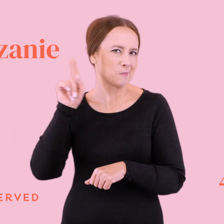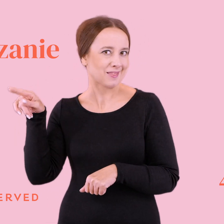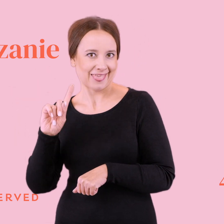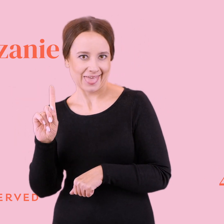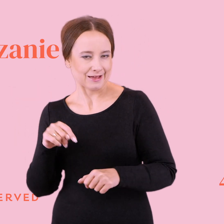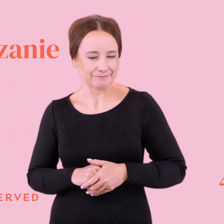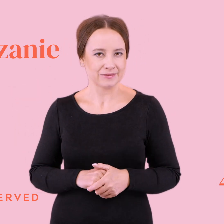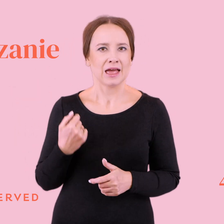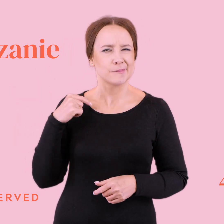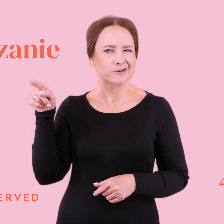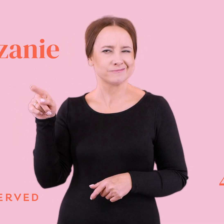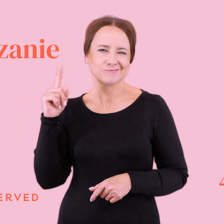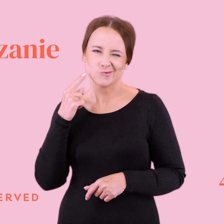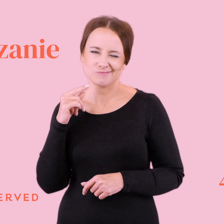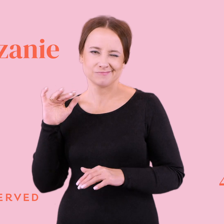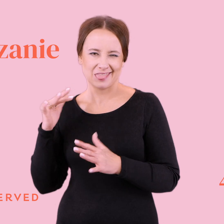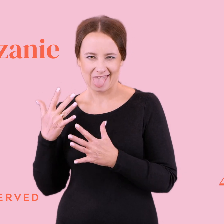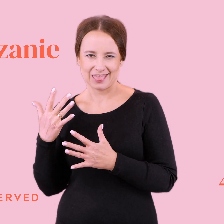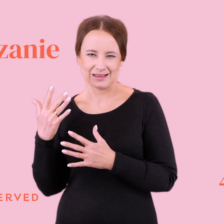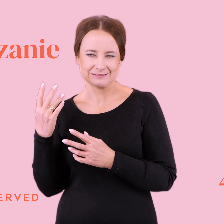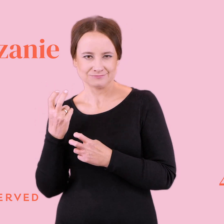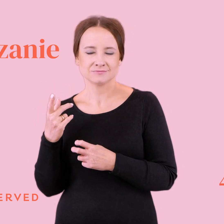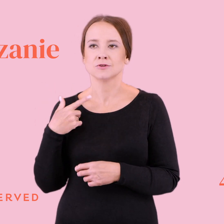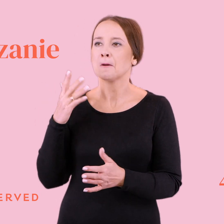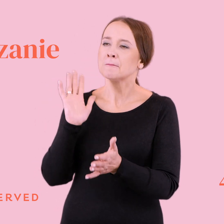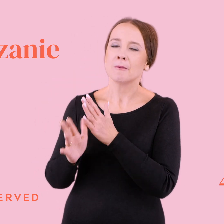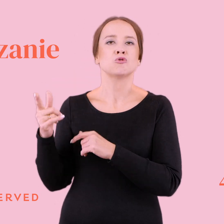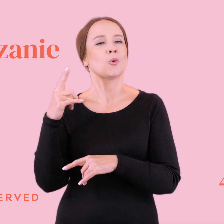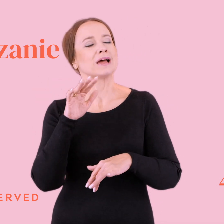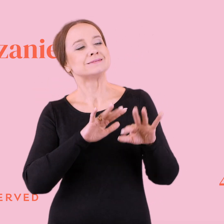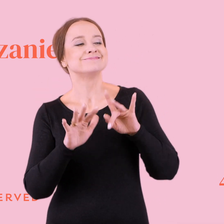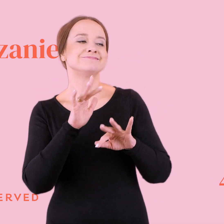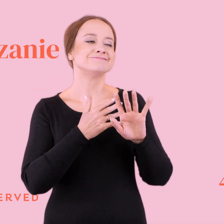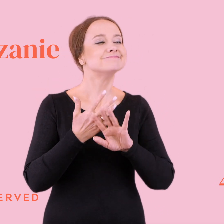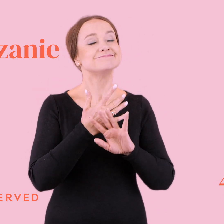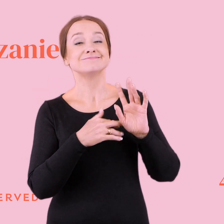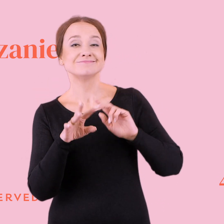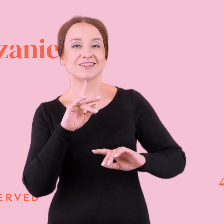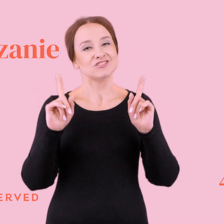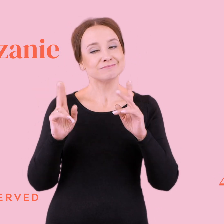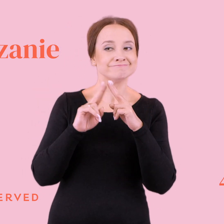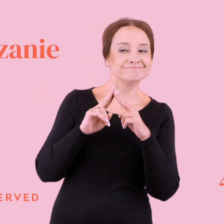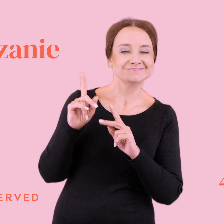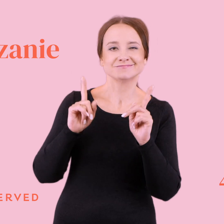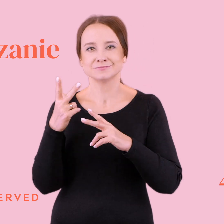ten typ generalnie był dużo mniej. I po prostu klasycznie go robił. Raz się odzywał, raz nie. Nie chciał go nigdzie, wiecie, przedstawić